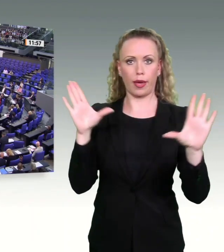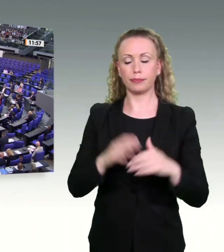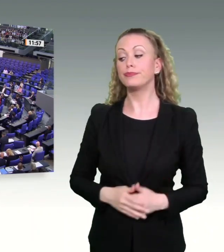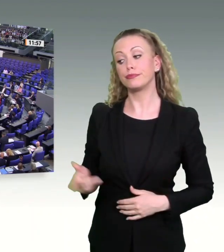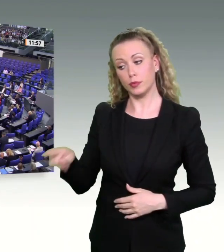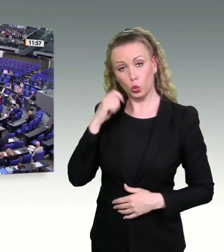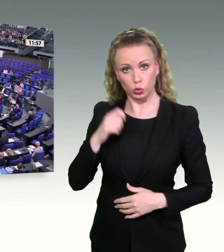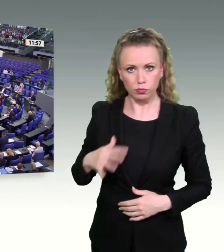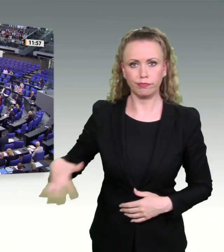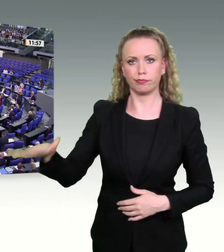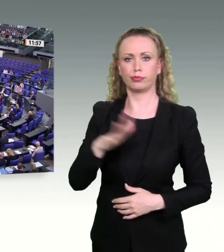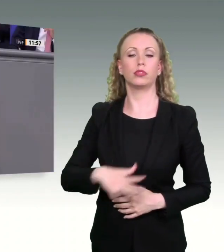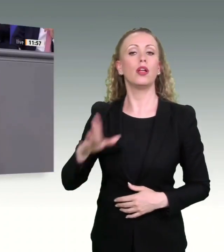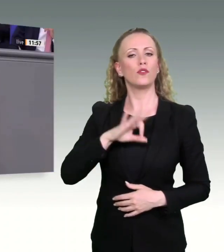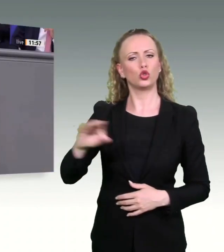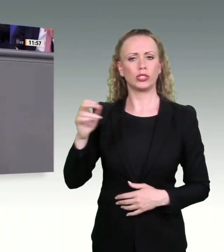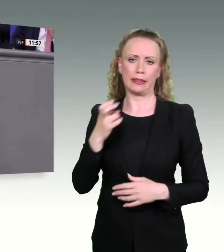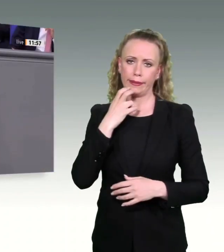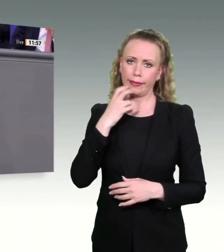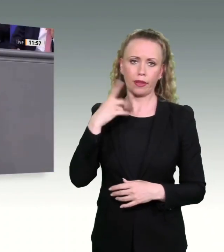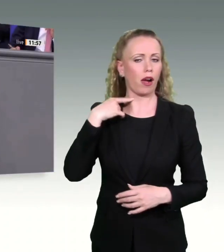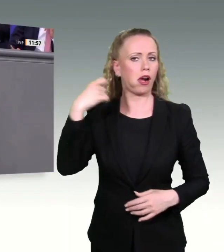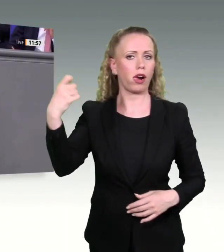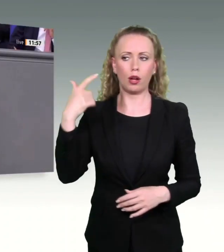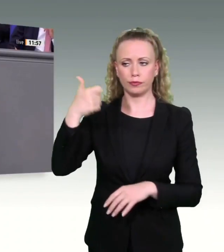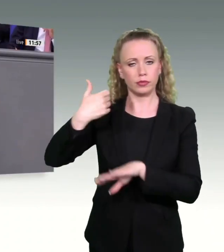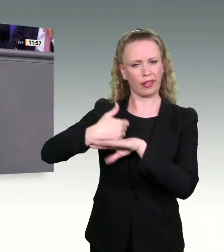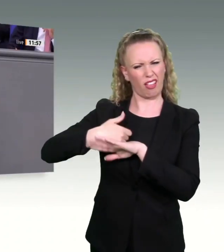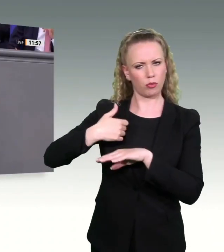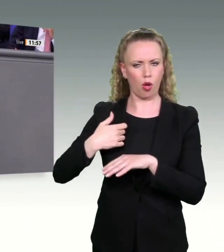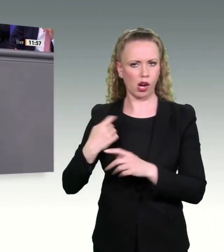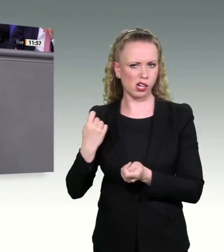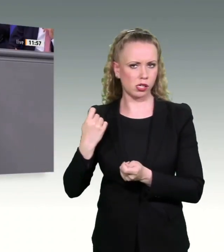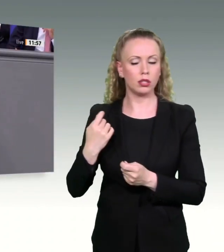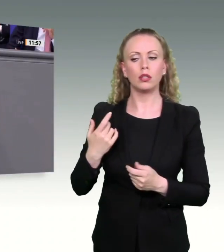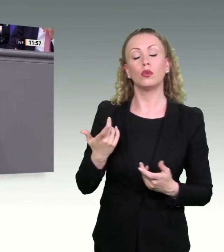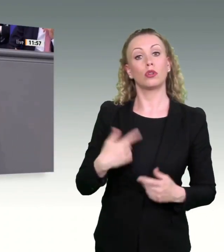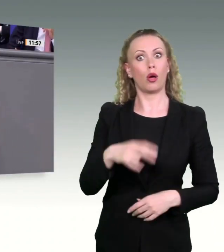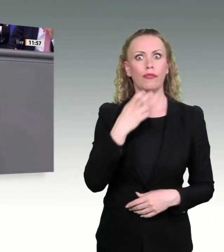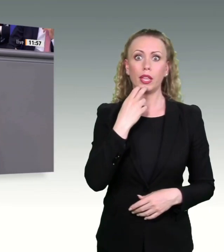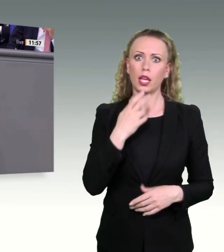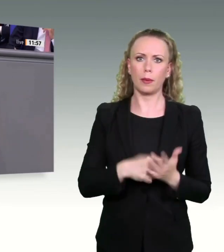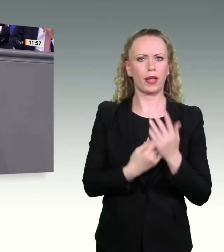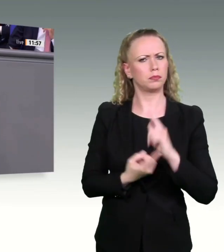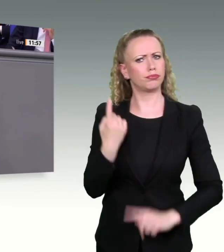Abhängigkeit von fossiler Energie, von Diktatoren und steigende Energiepreise. Der Bundeskanzler hat hier heute Morgen gesagt, dass mittel- und